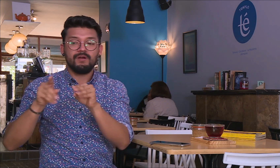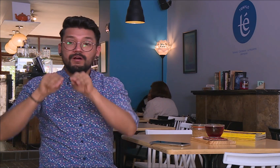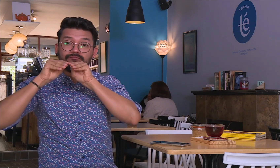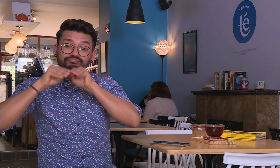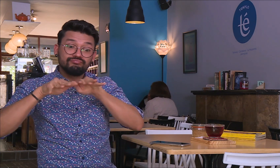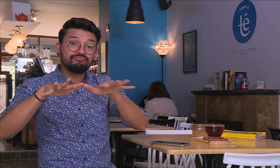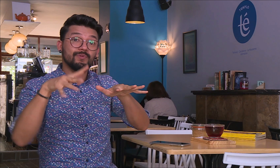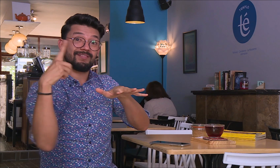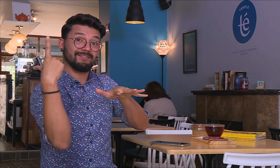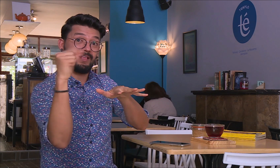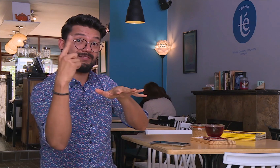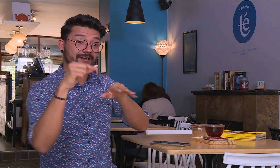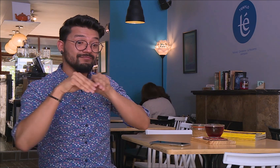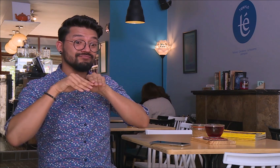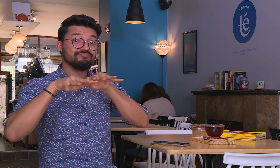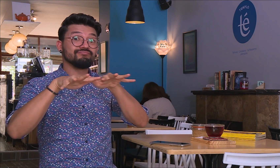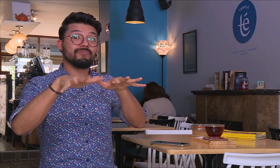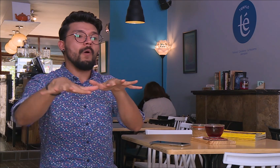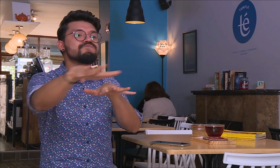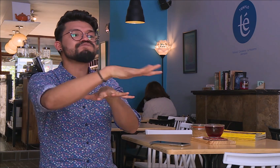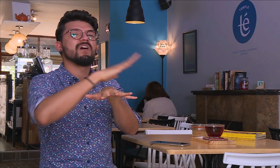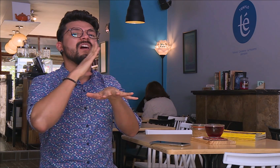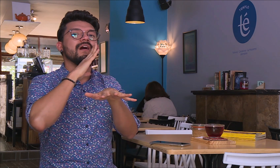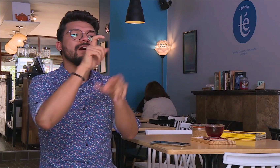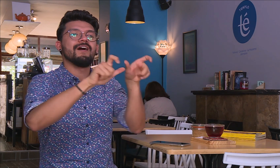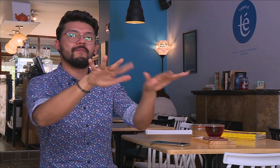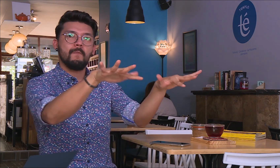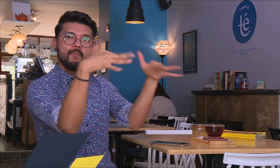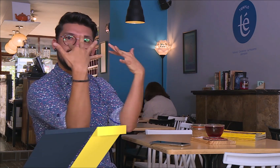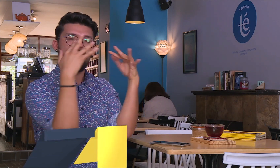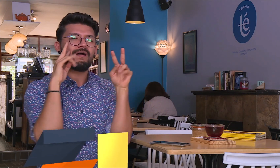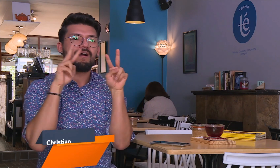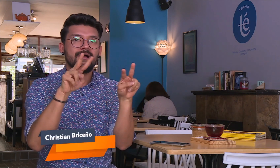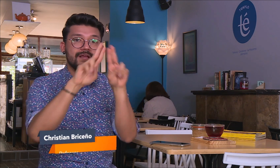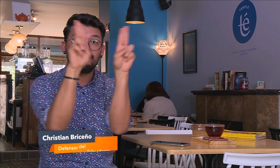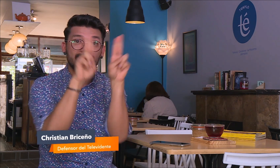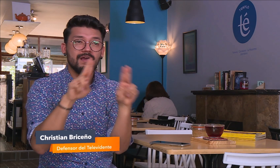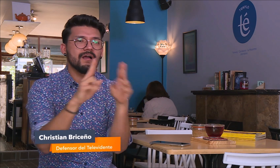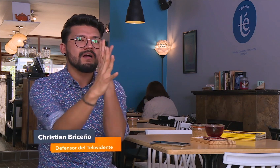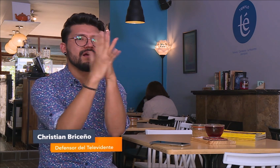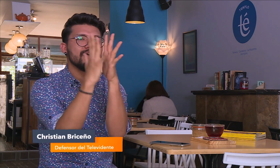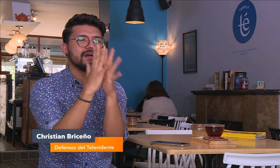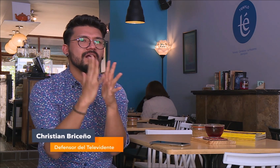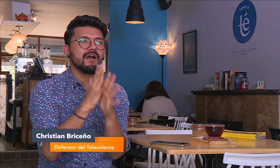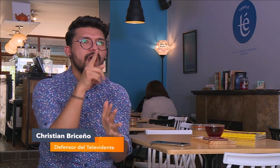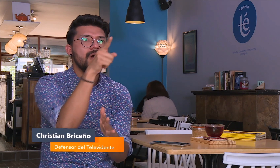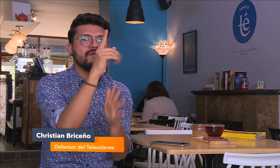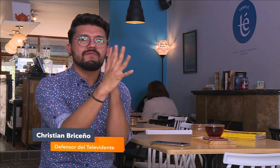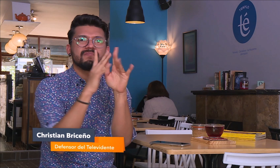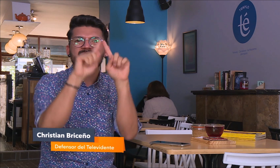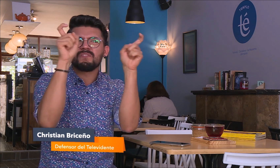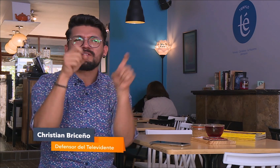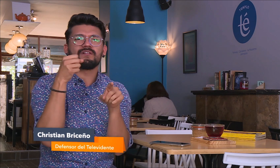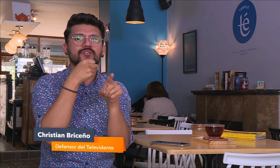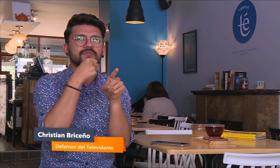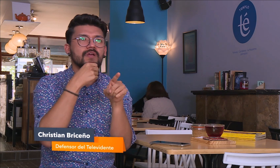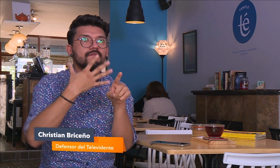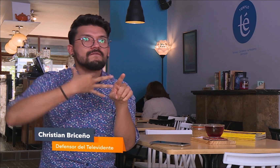En algunas ocasiones, las personas en el medio digital difunden imágenes, videos, escritos sobre determinada